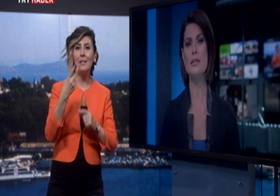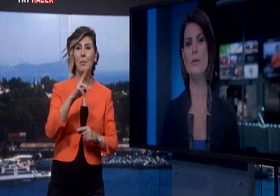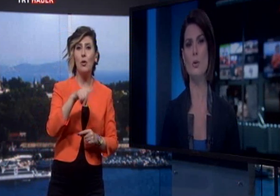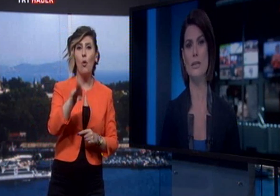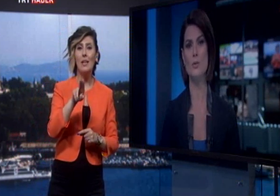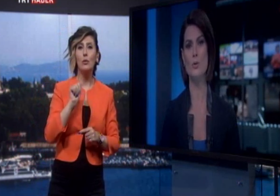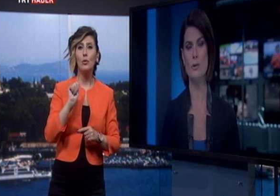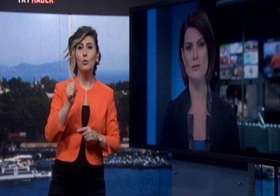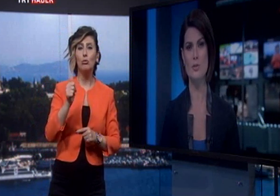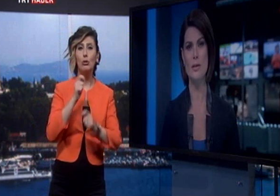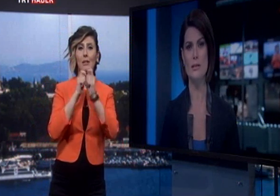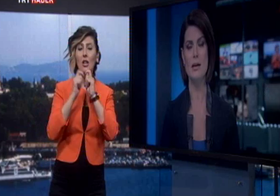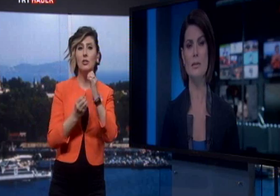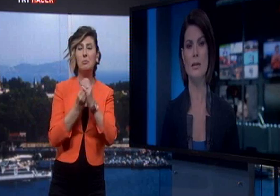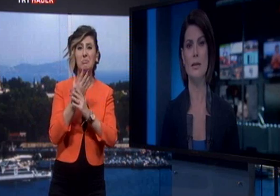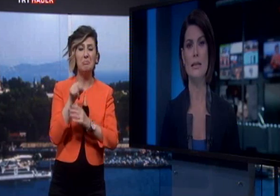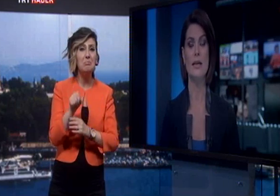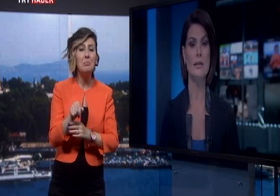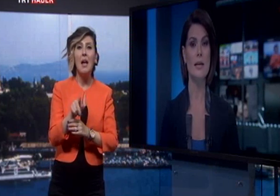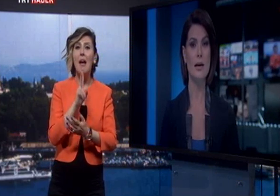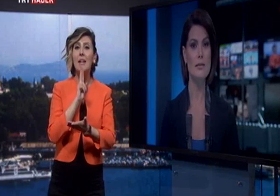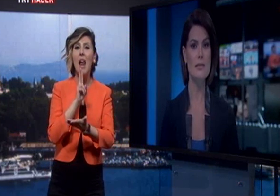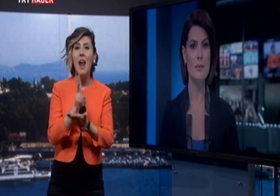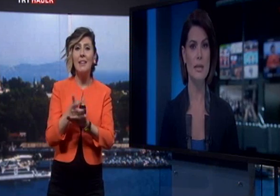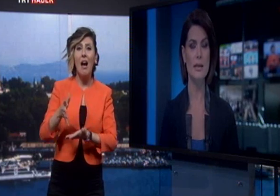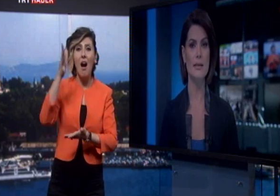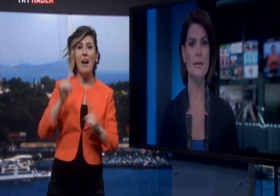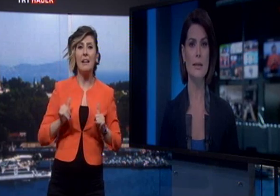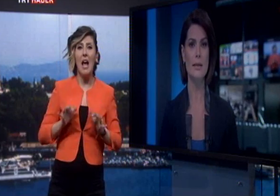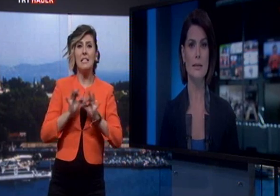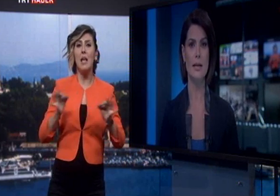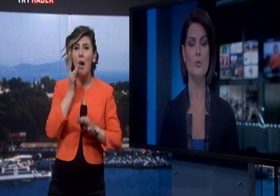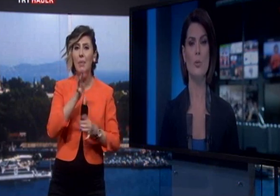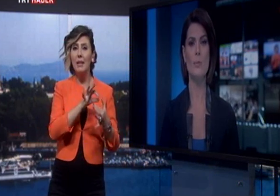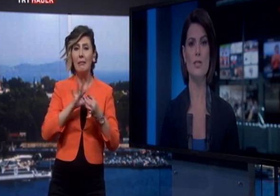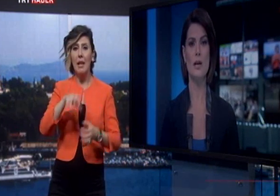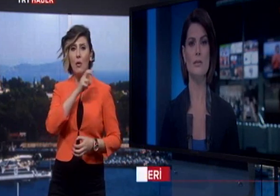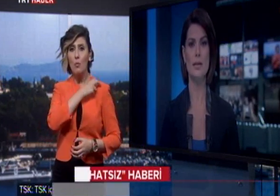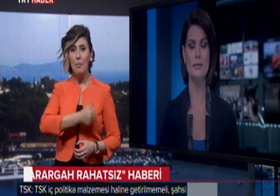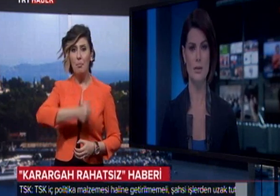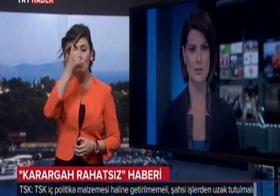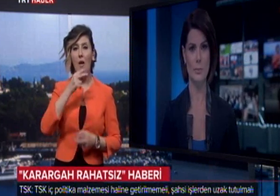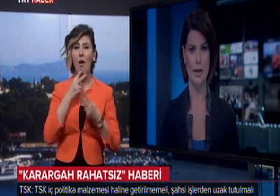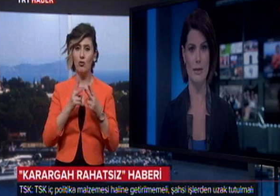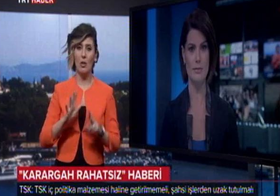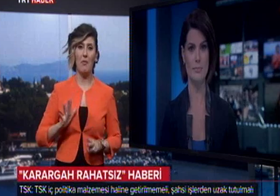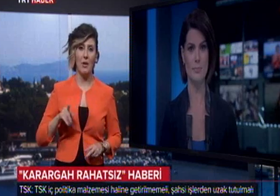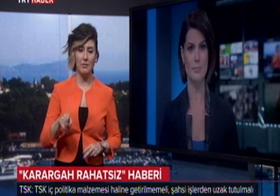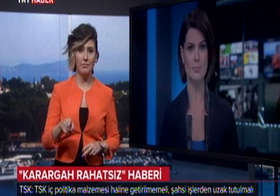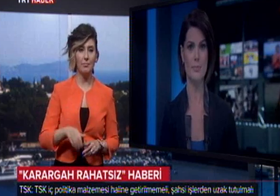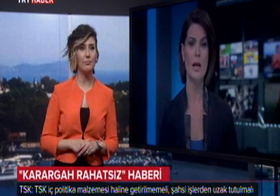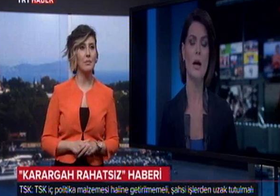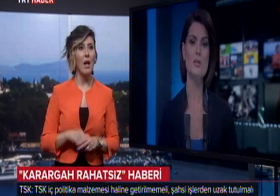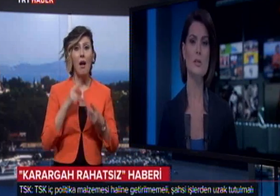Şubat 2017 günü tartışma yaratan Karargah Rahatsız Haberi ile ilgili Genelkurmay Başkanlığı'ndan açıklama geldi.